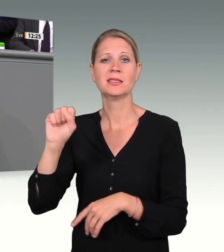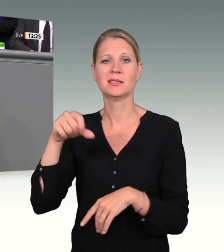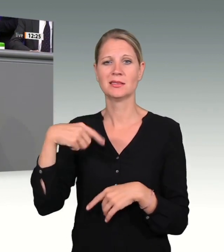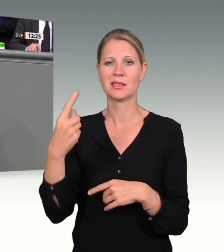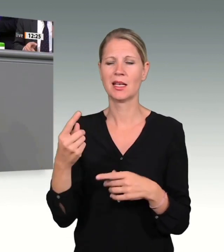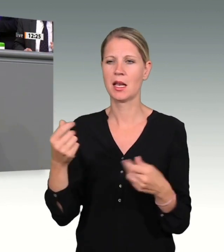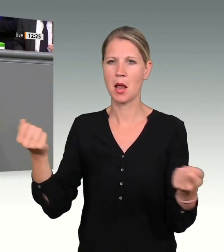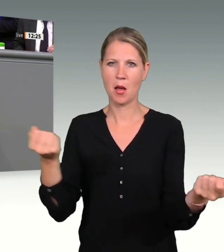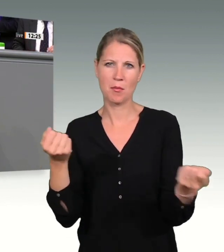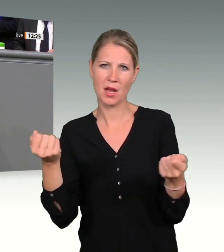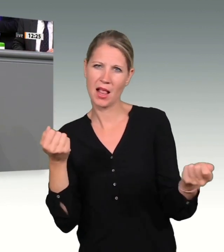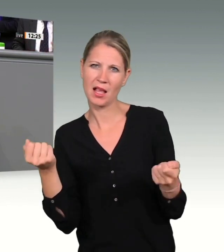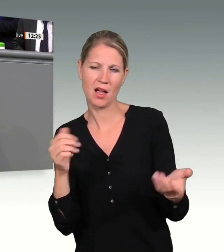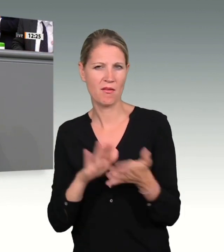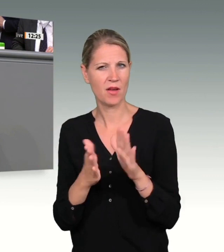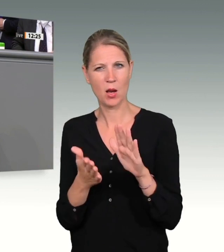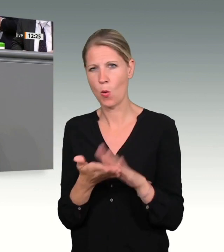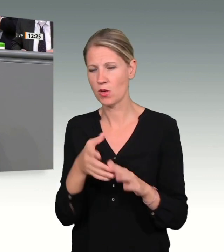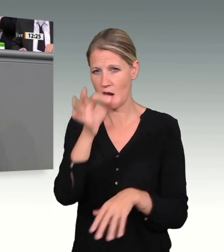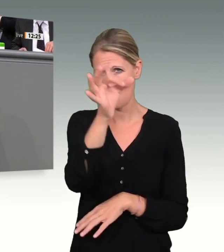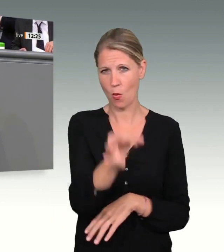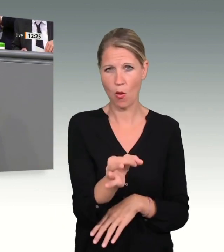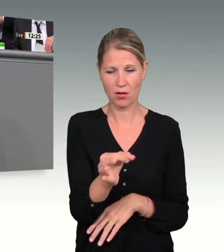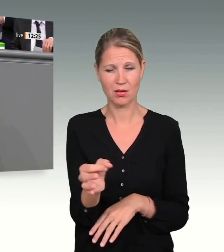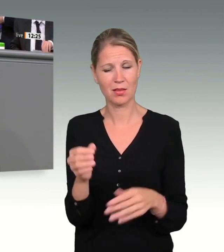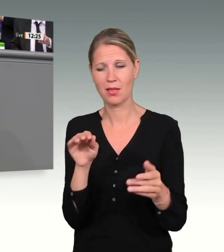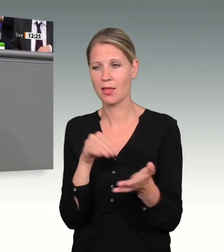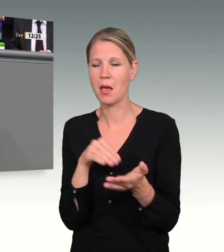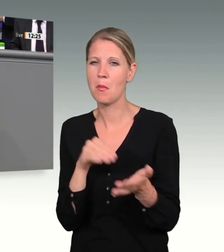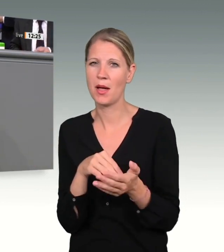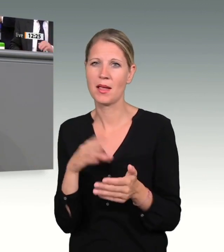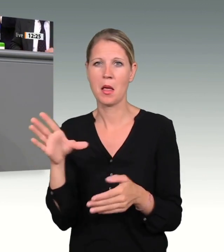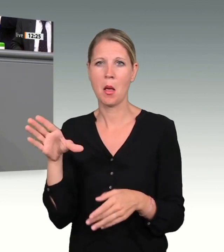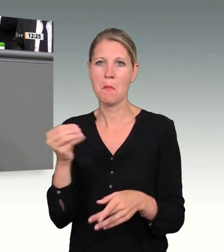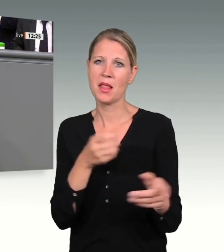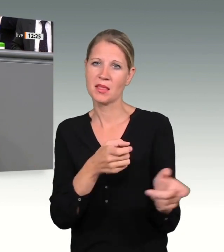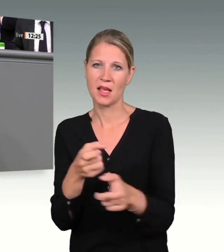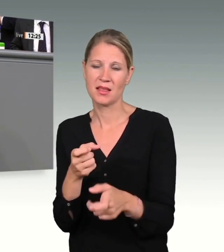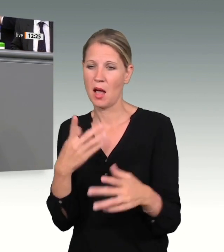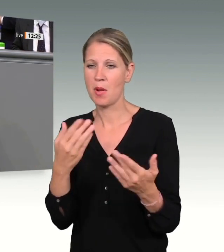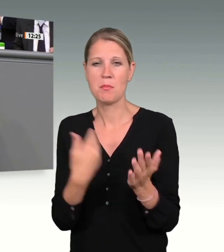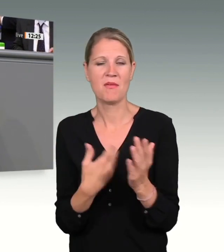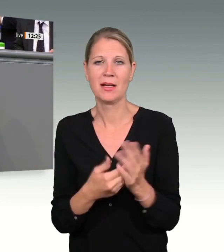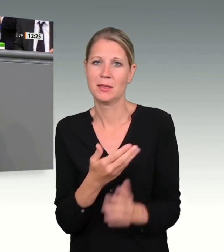gibt es allerdings keine Beweise. Viele Schwächen, die Amri ausgenutzt hat, um vor Verfolgung geschützt zu bleiben, sind inzwischen behoben.